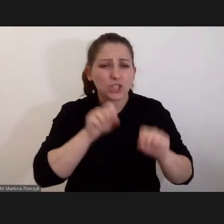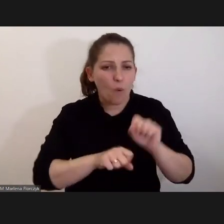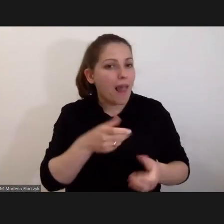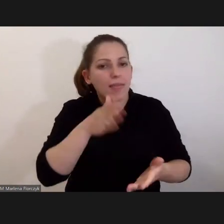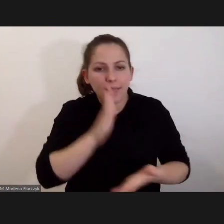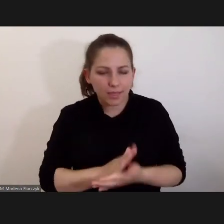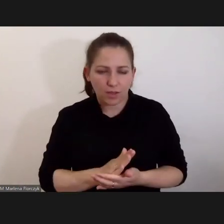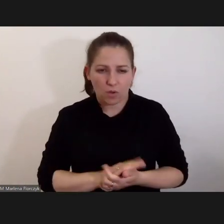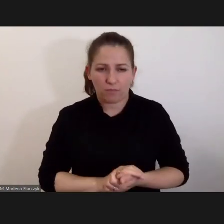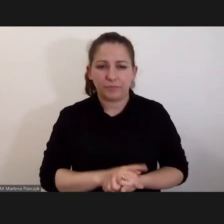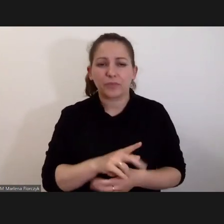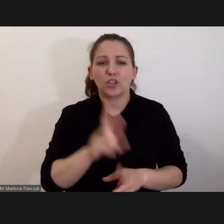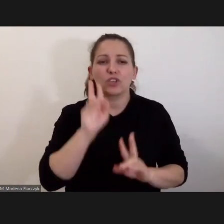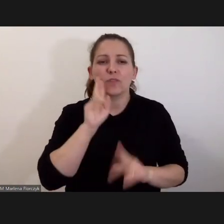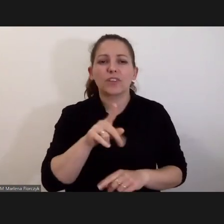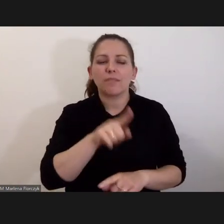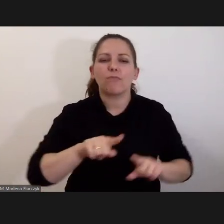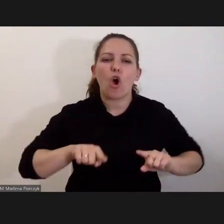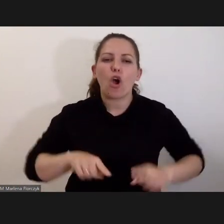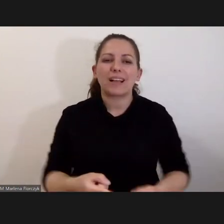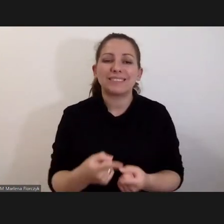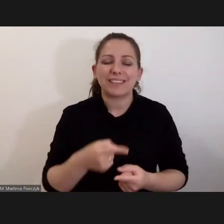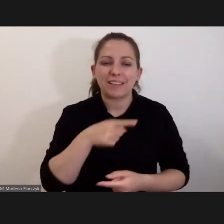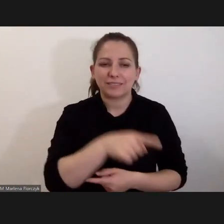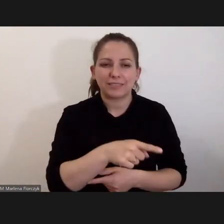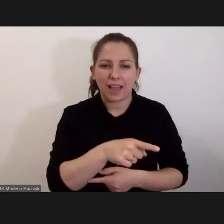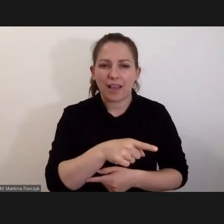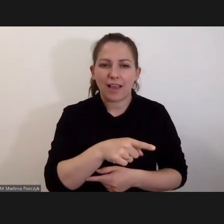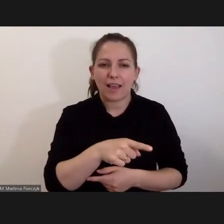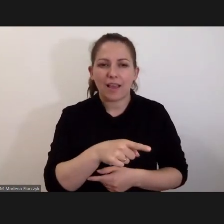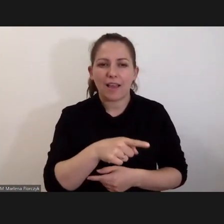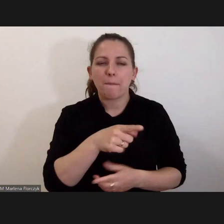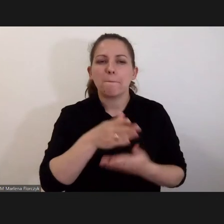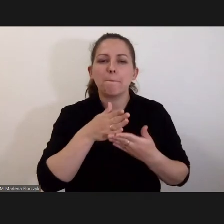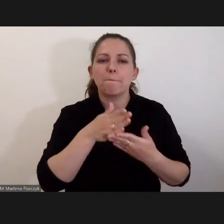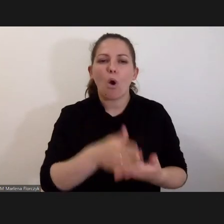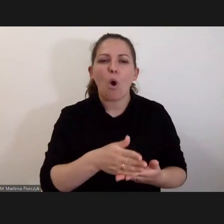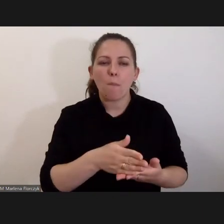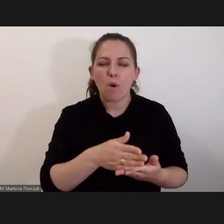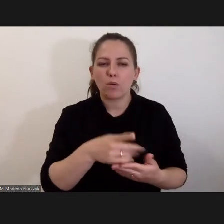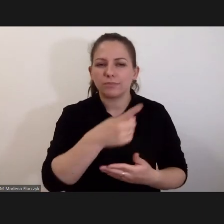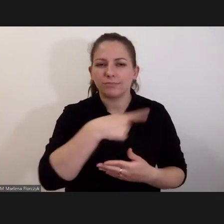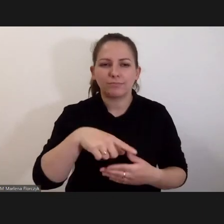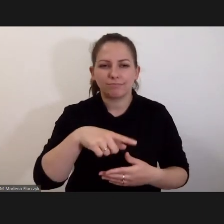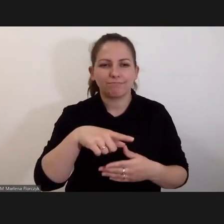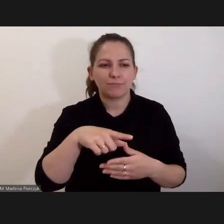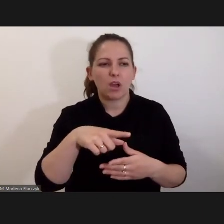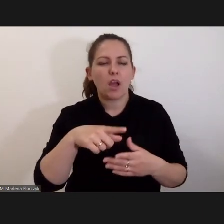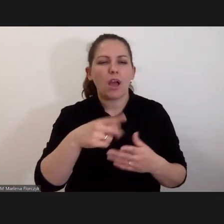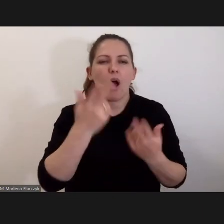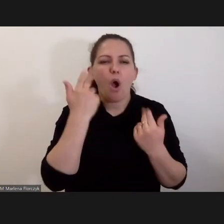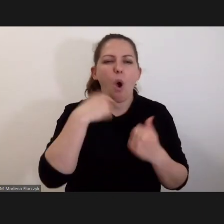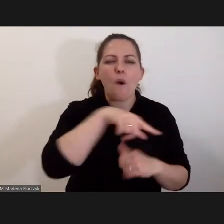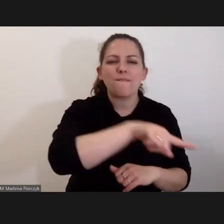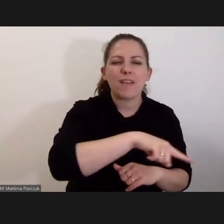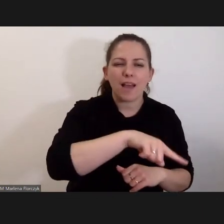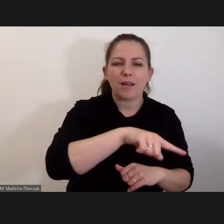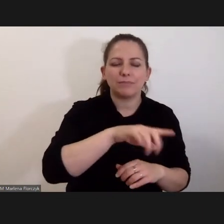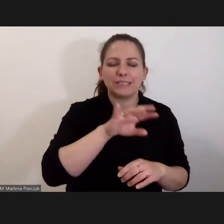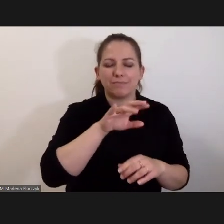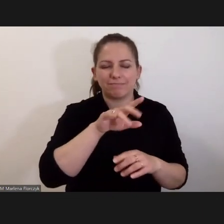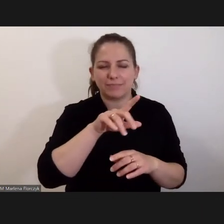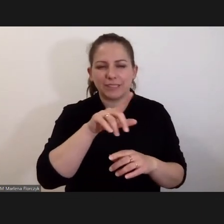tylko. To jest rzeczywiście organizacja, która niesie pomoc ofiarom zbrodni międzynarodowych, cierpiącym